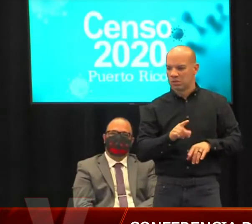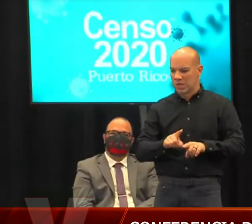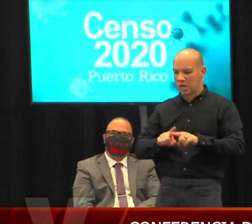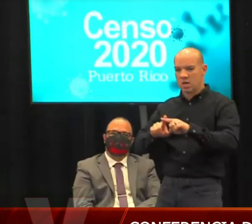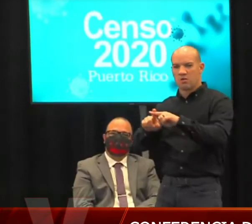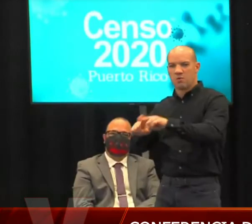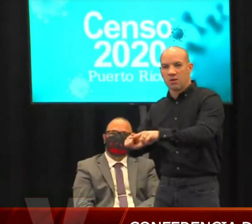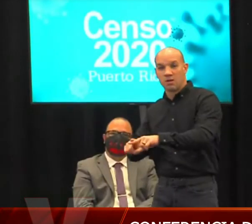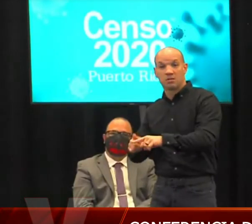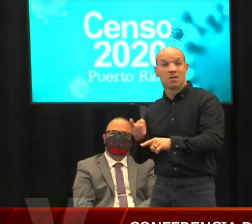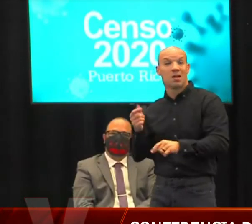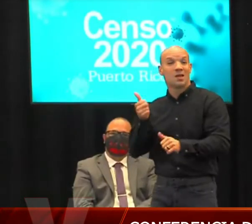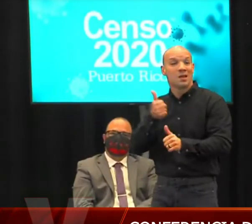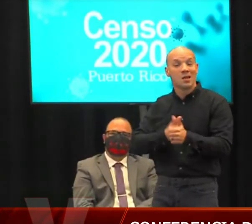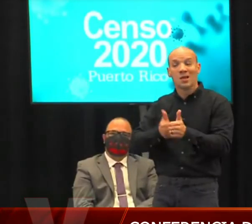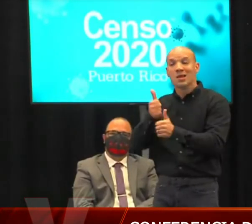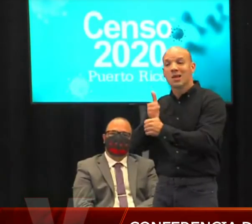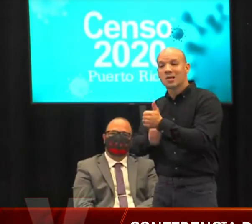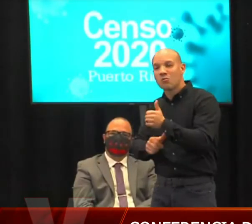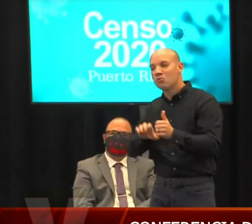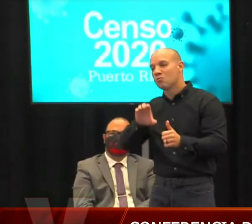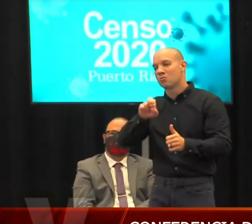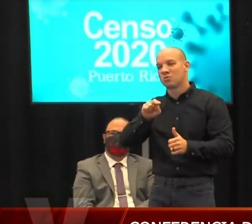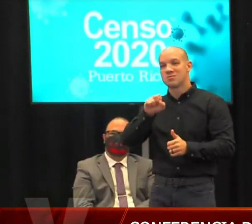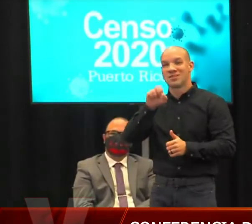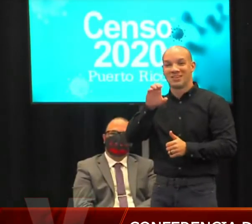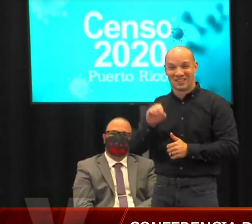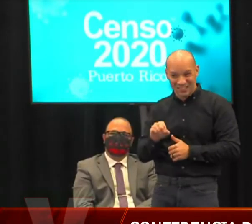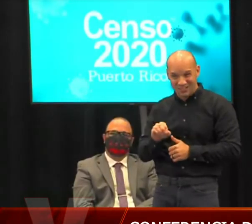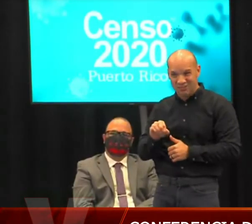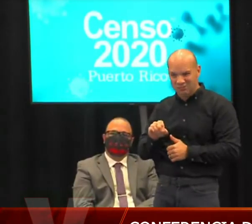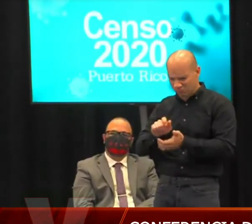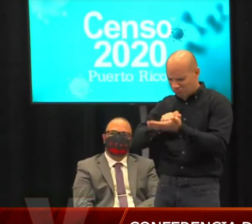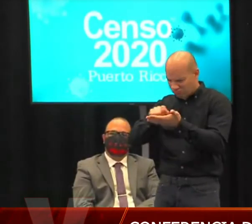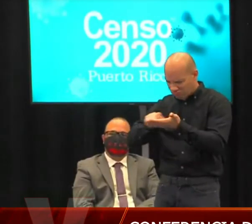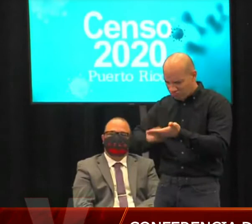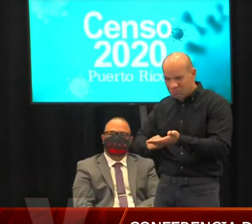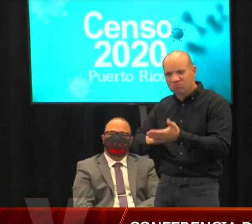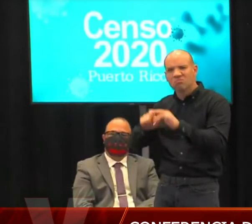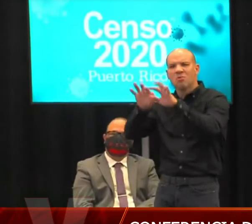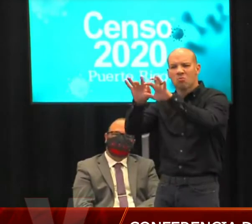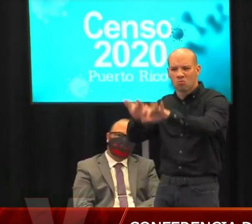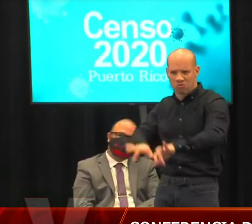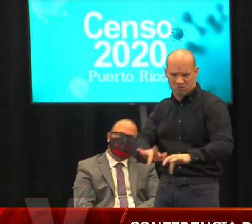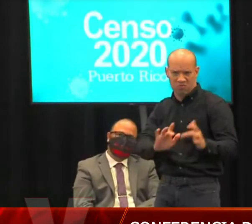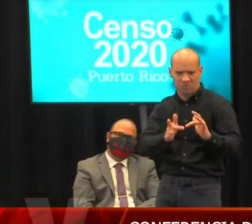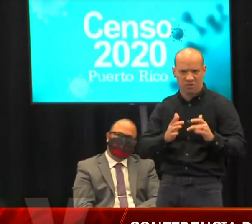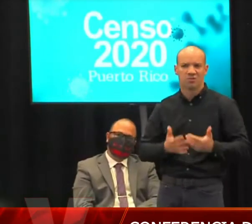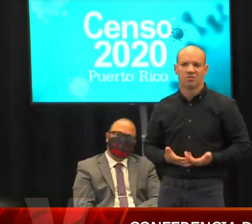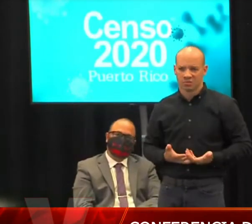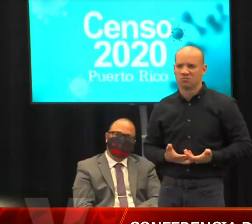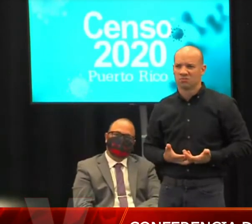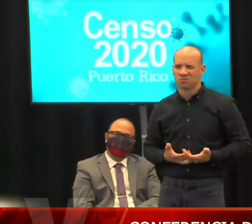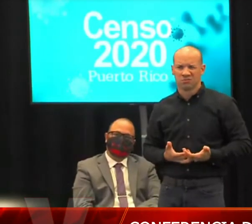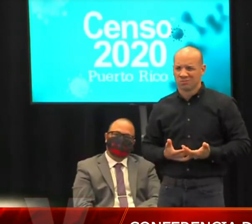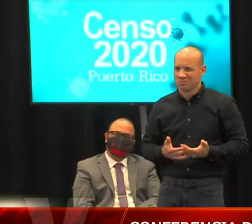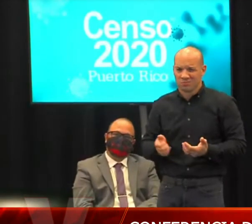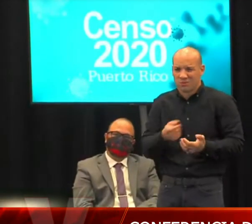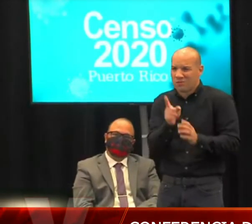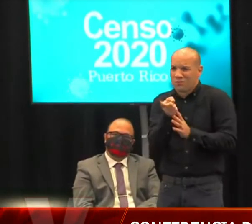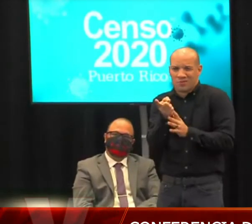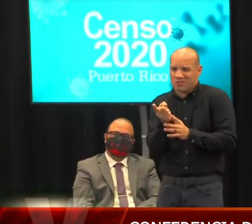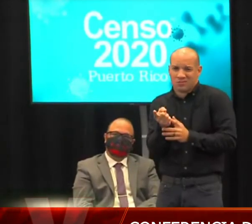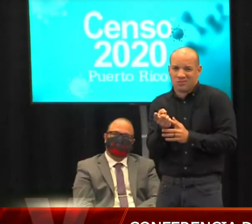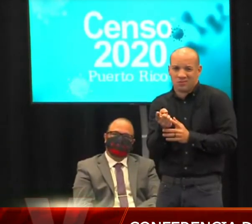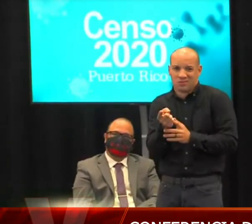completemos el censo. Solo toma unos minutos. Por favor, a todos los que me están escuchando, los medios de comunicación,